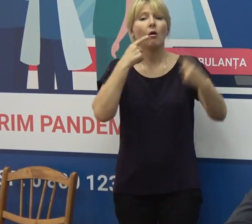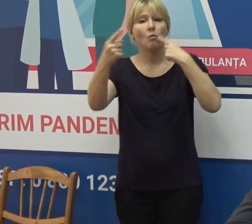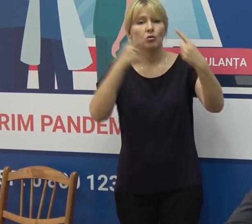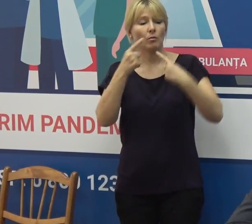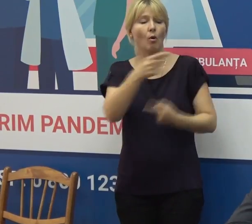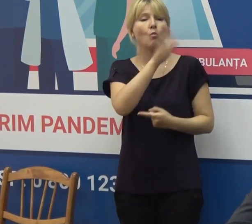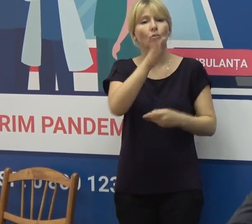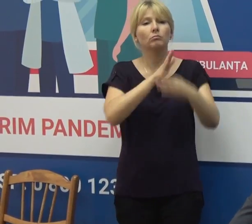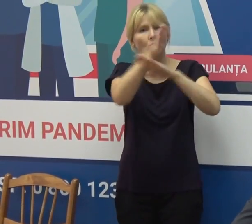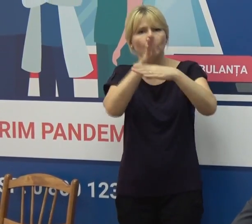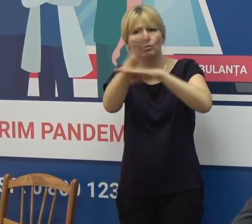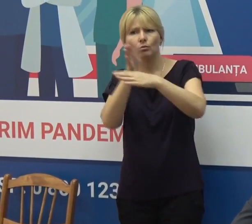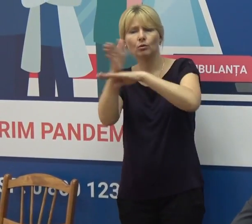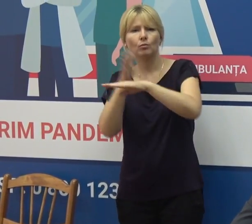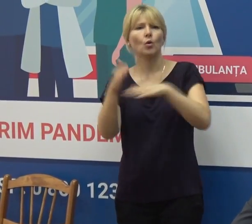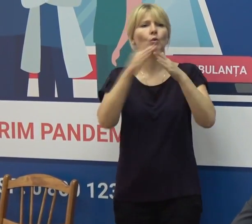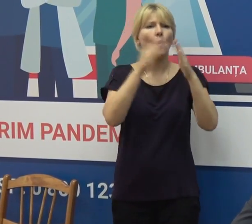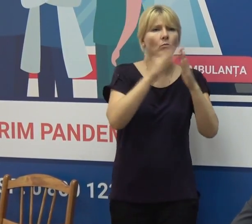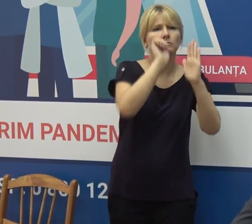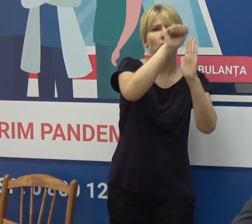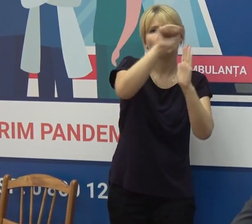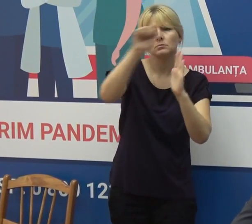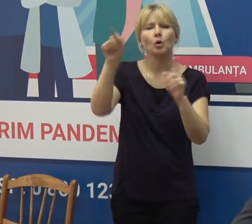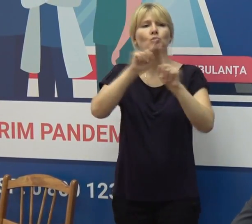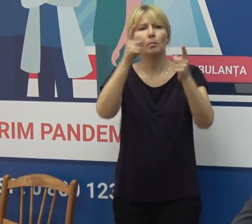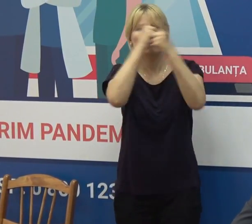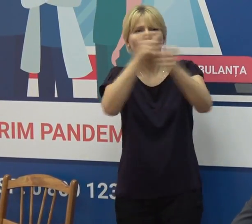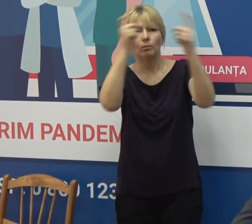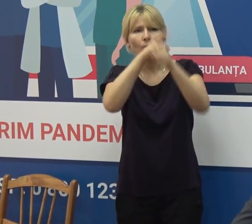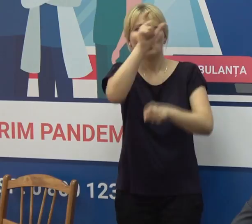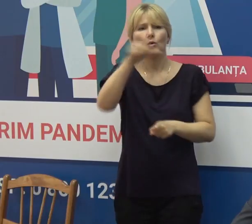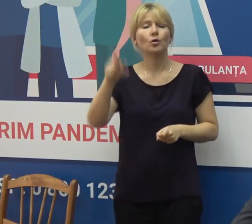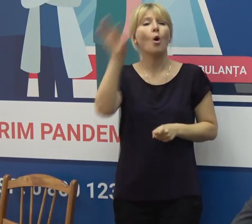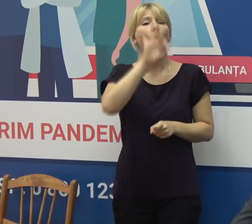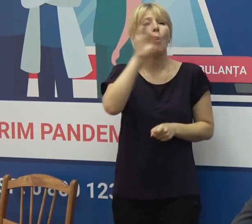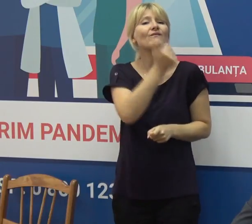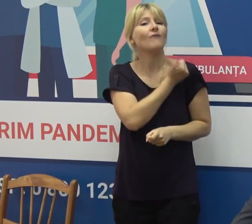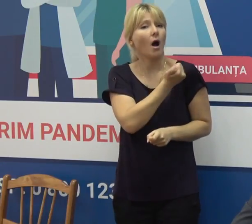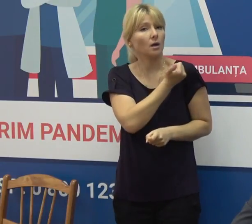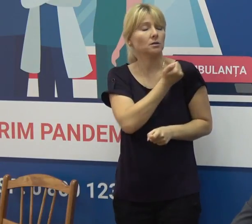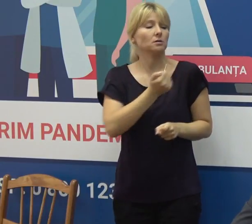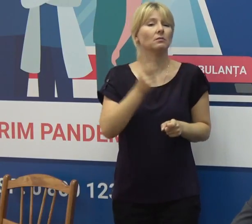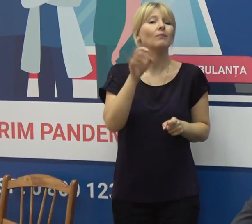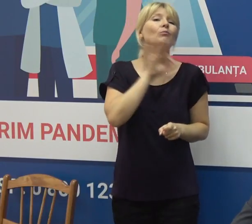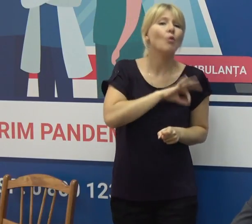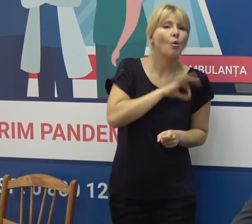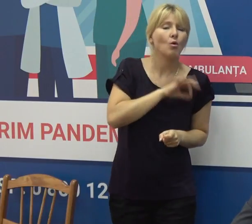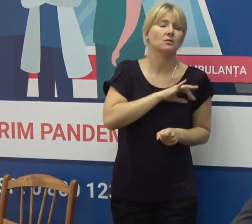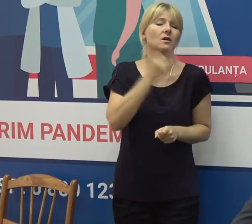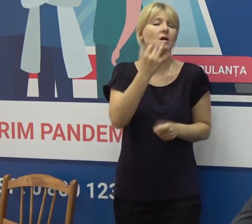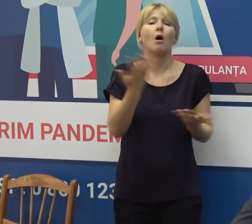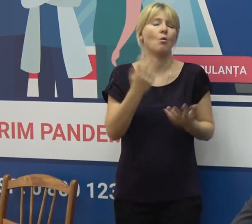din sat în sat, de la casă la casă, pentru a comunica direct cu oameni despre vaccinare, vaccinuri, beneficii și